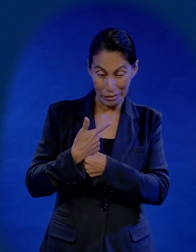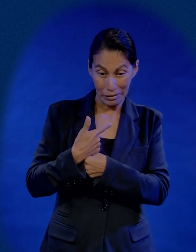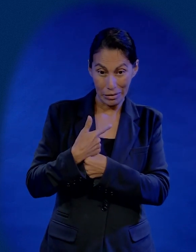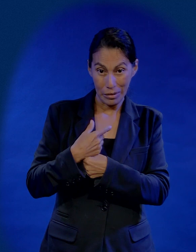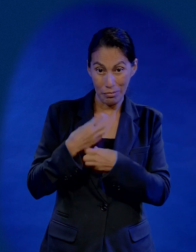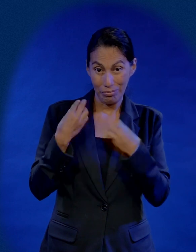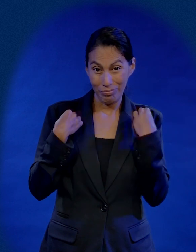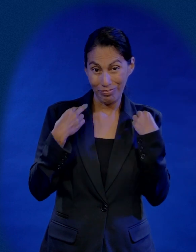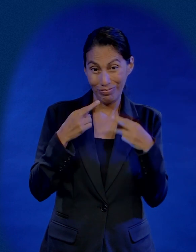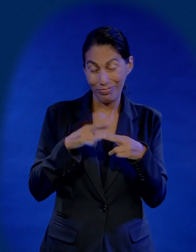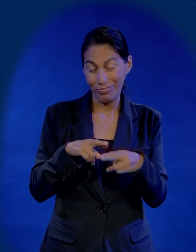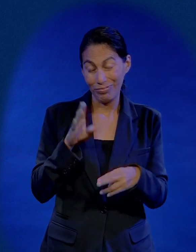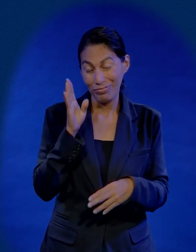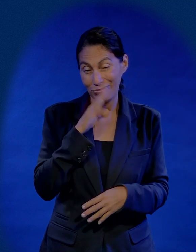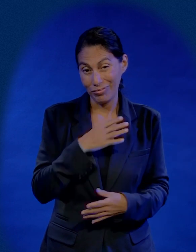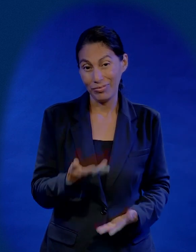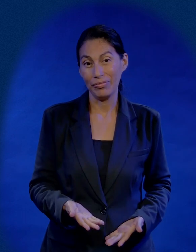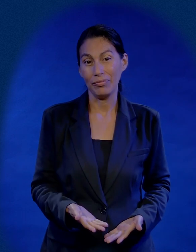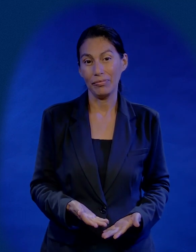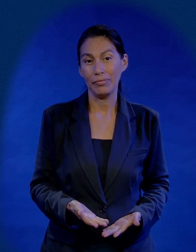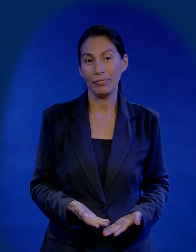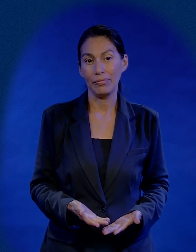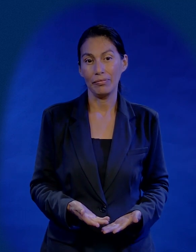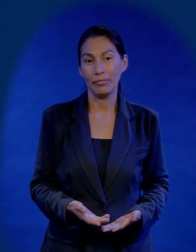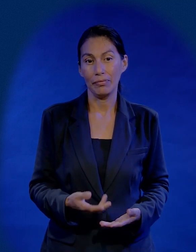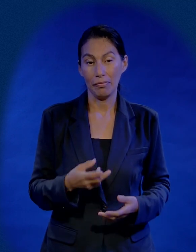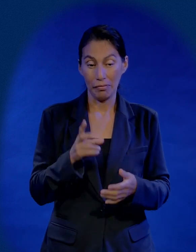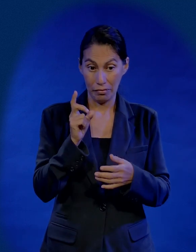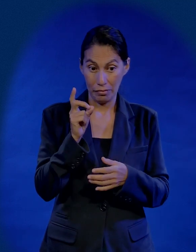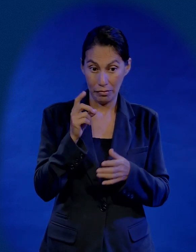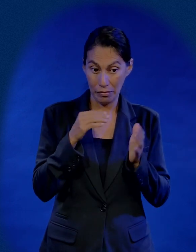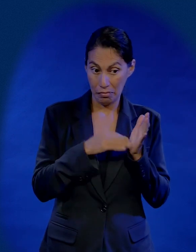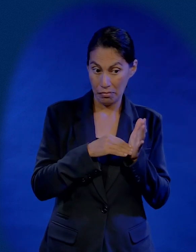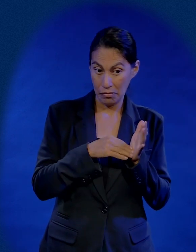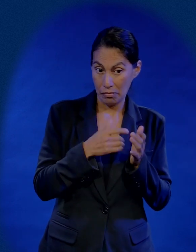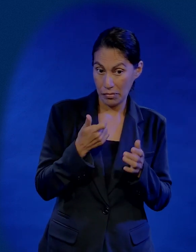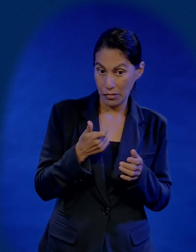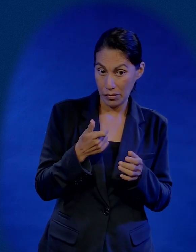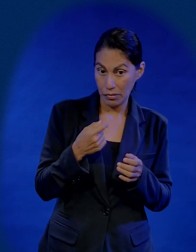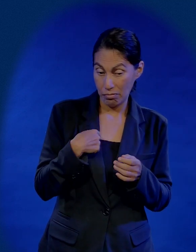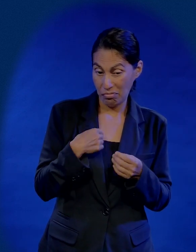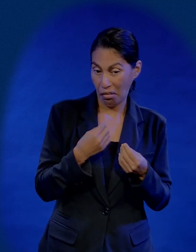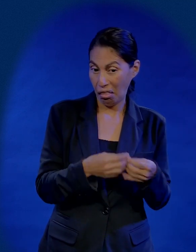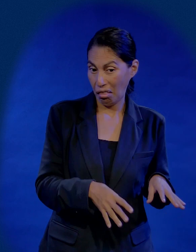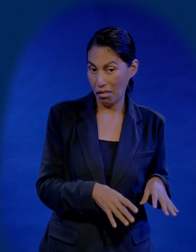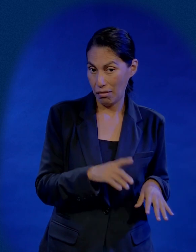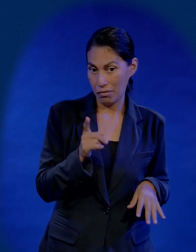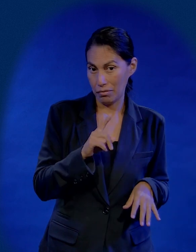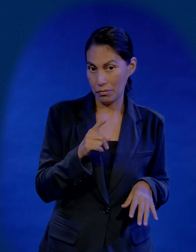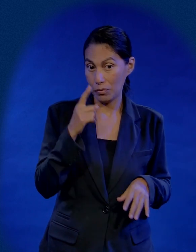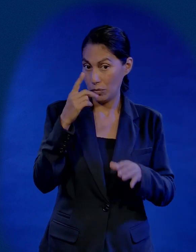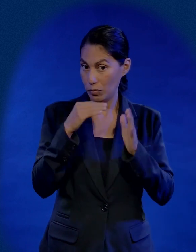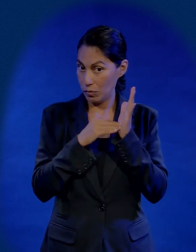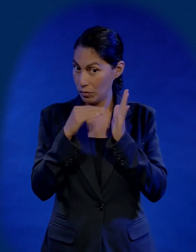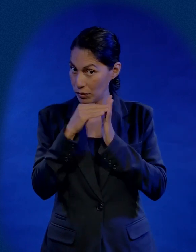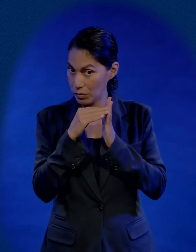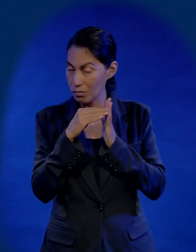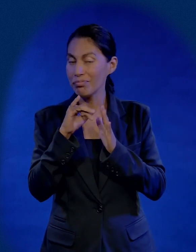No era mi idea, pero él lo dijo de corazón. Por 30 mil pesos no me voy a perder, por un millón lo voy a pensar. Hay mucha